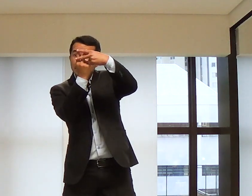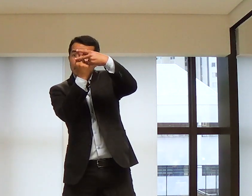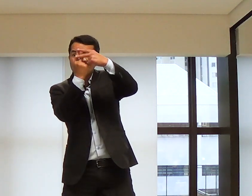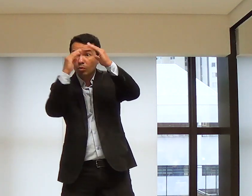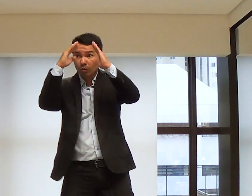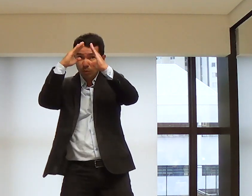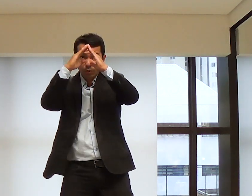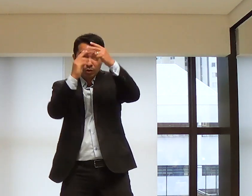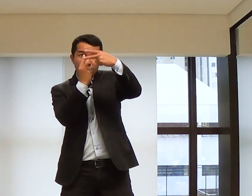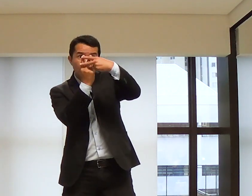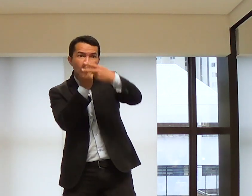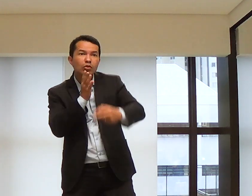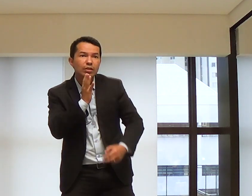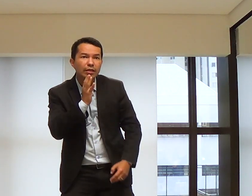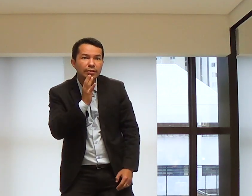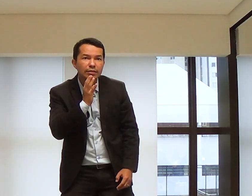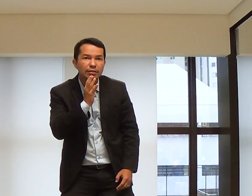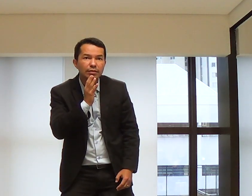sabe? Com essa prisão,